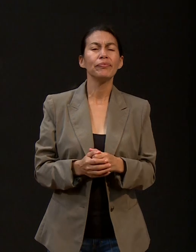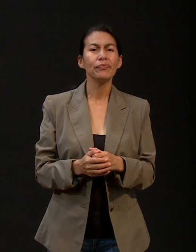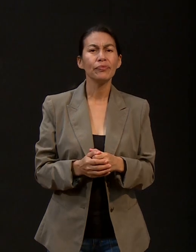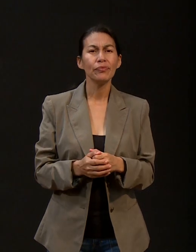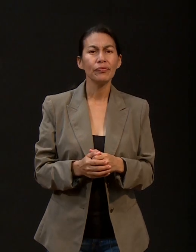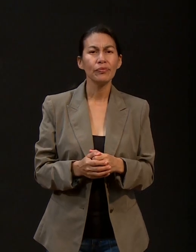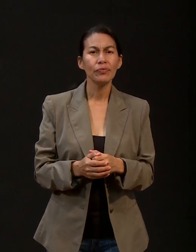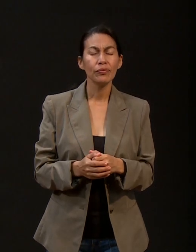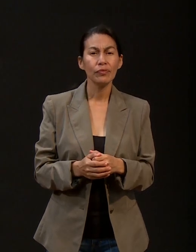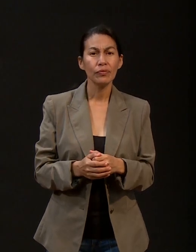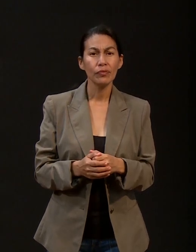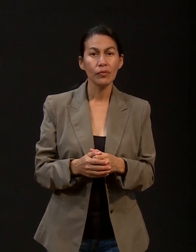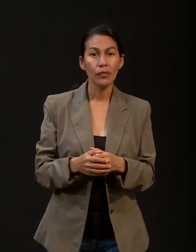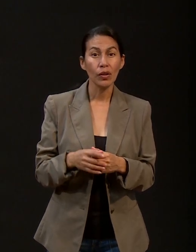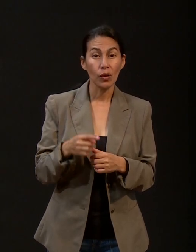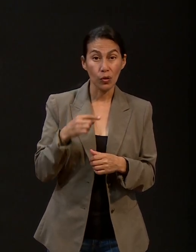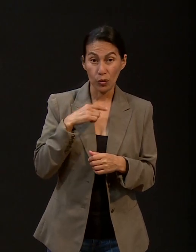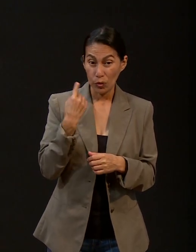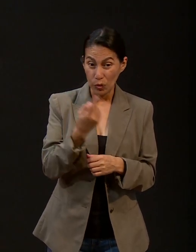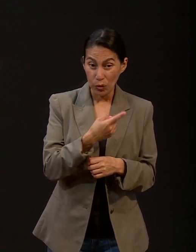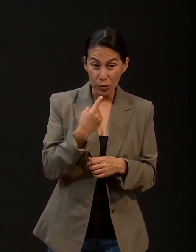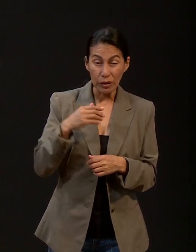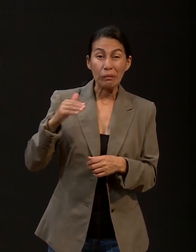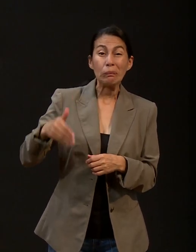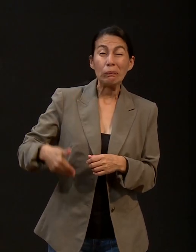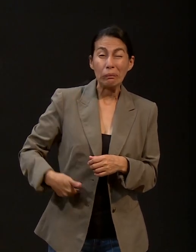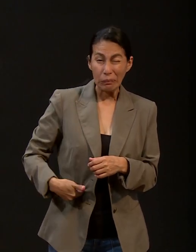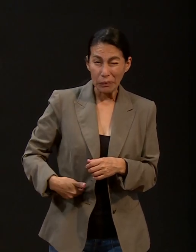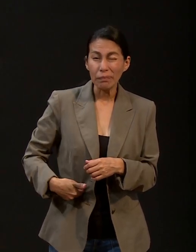Y nos ocurrió un accidente, Pastor.